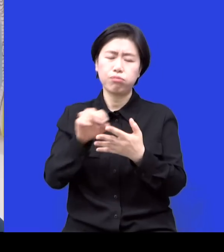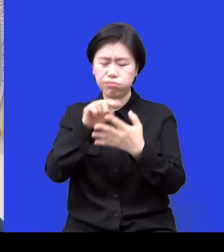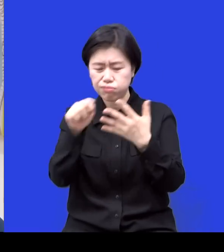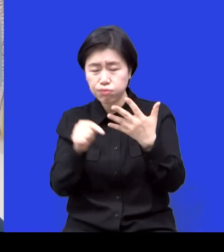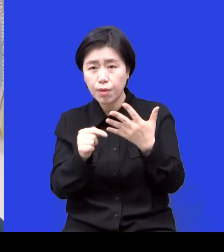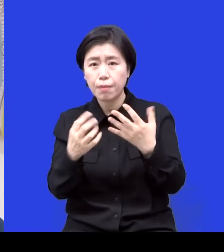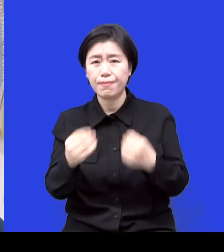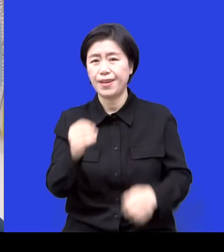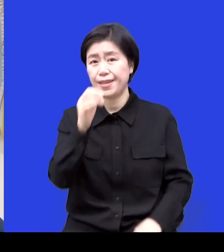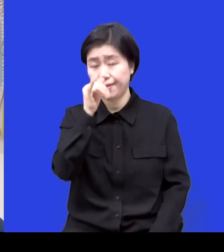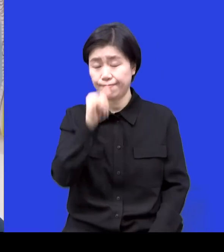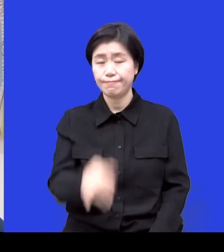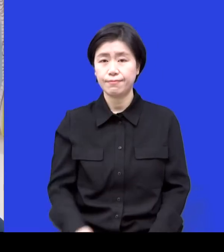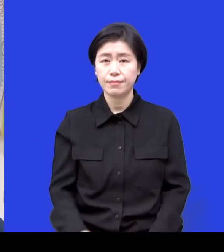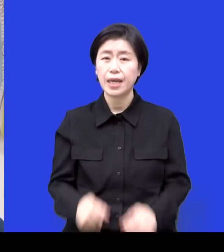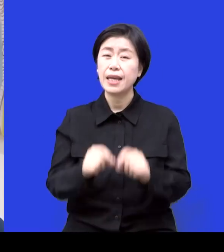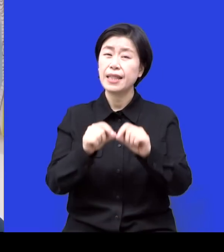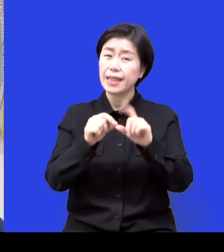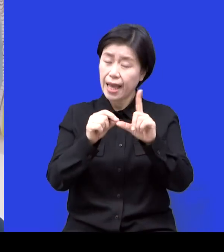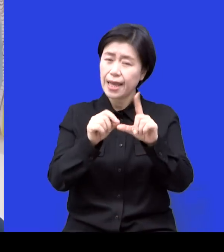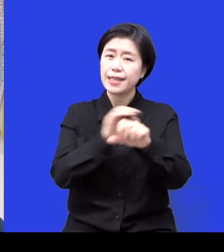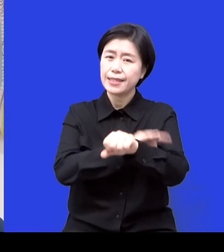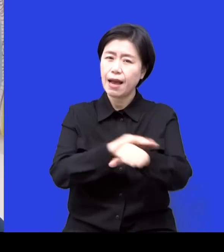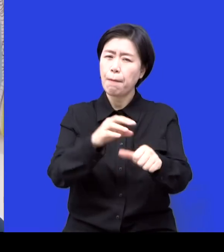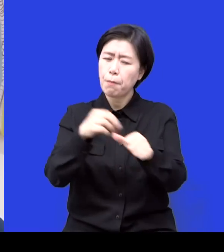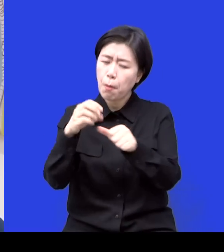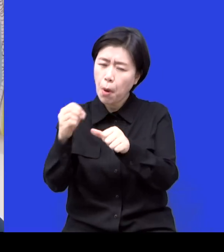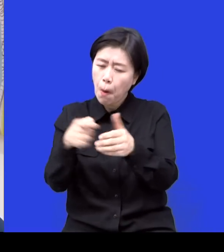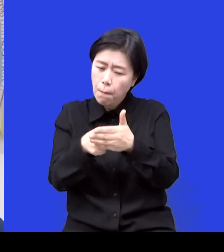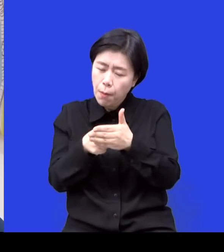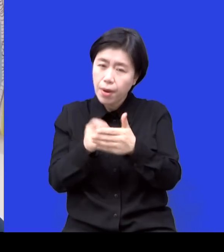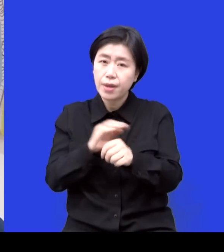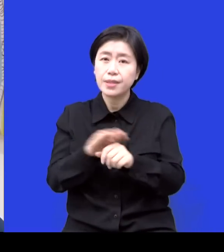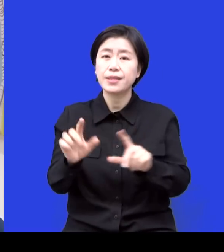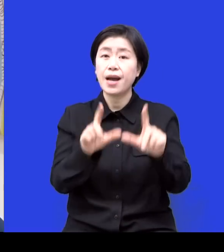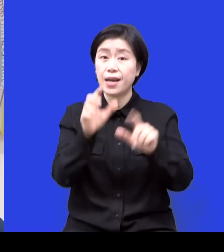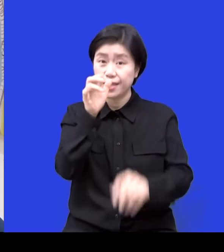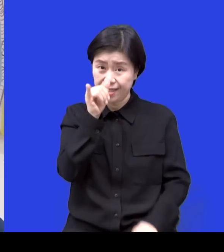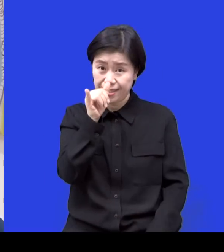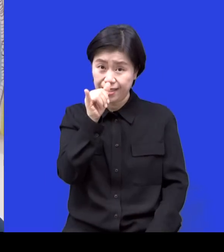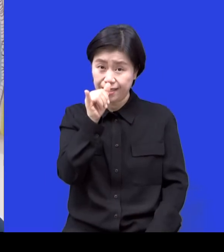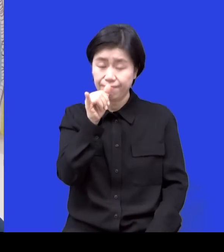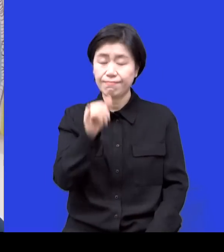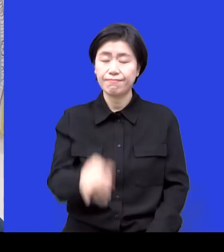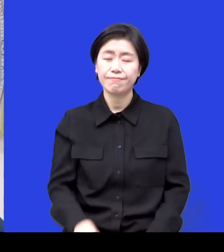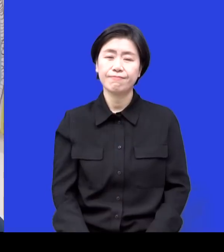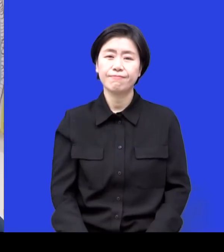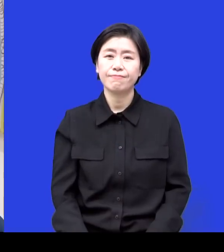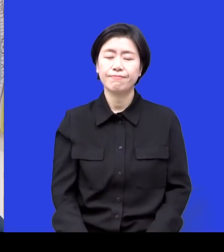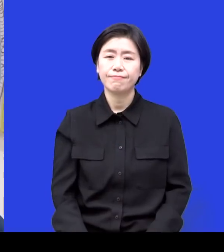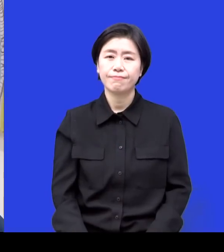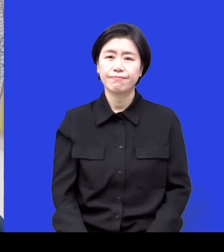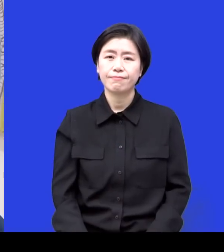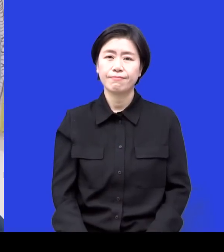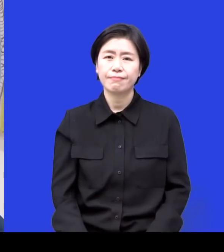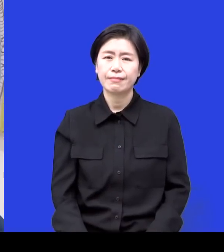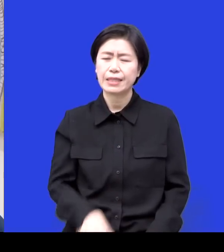잘하는 아이들이 더 많지만 항상 그렇지만 안 좋은 케이스들이 더 많이 부각이 되기 때문에 그런